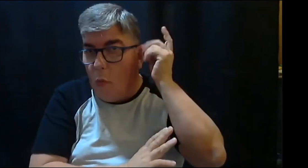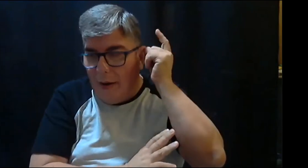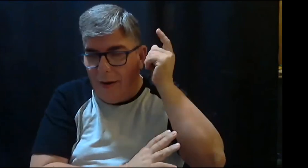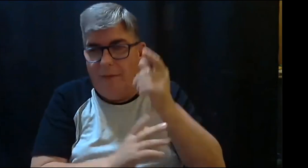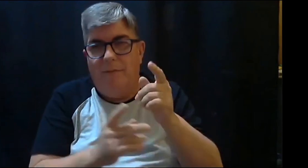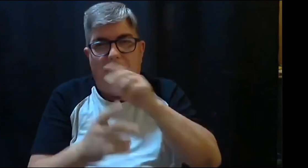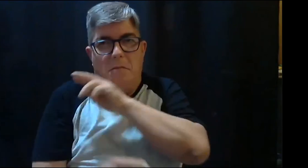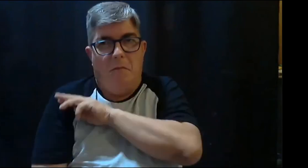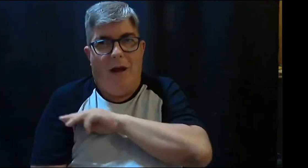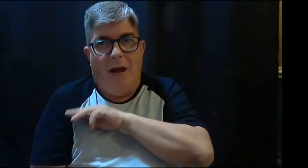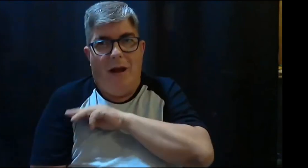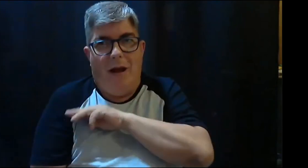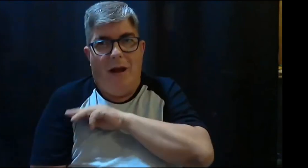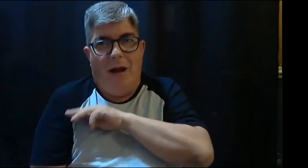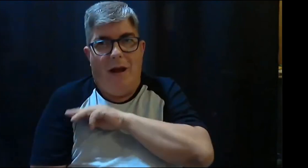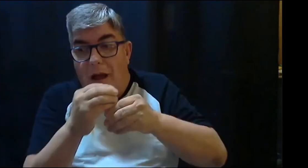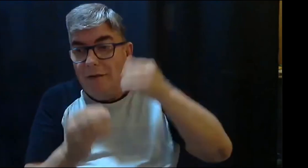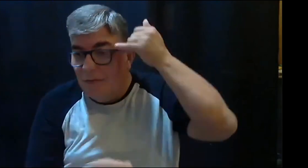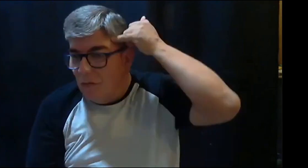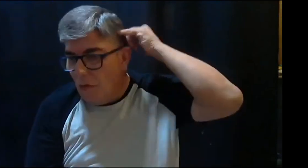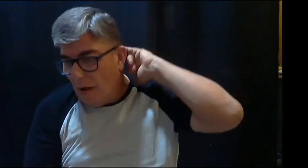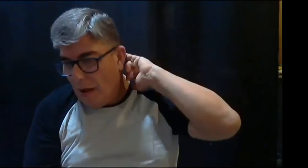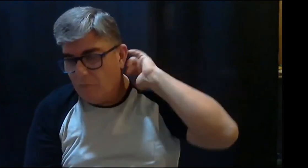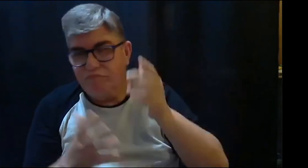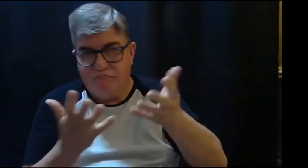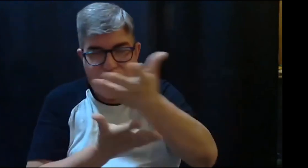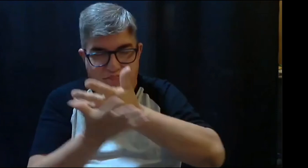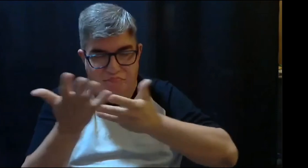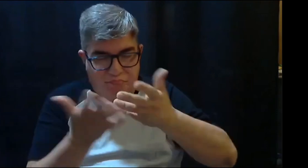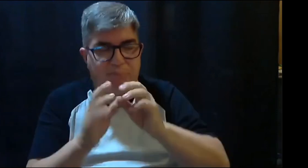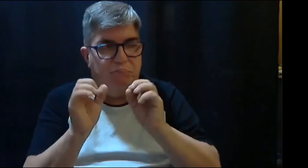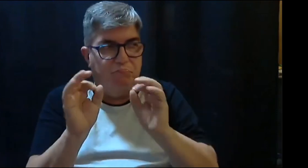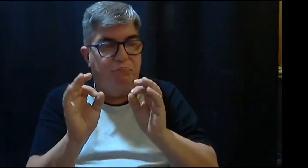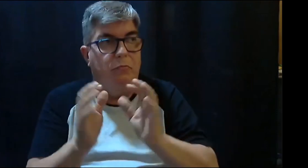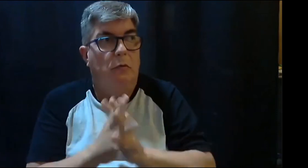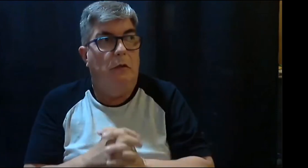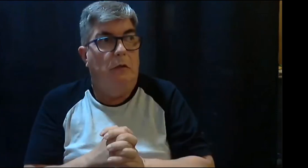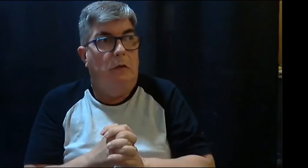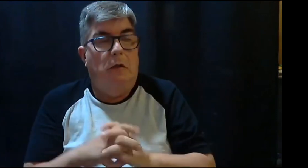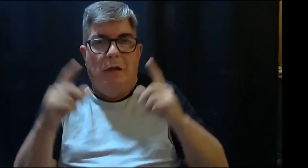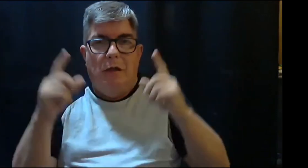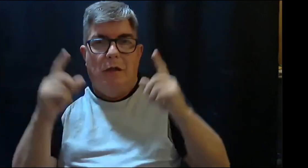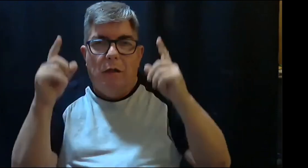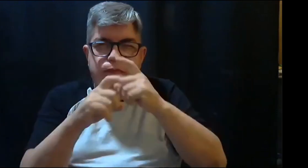poco en lo que dice Mario, en lo que dice Rubén, en lo que nuestro otro compañerito